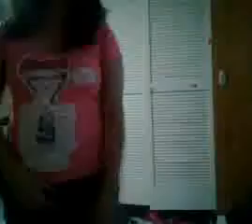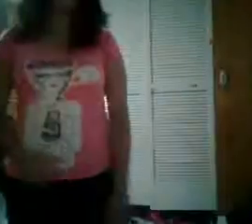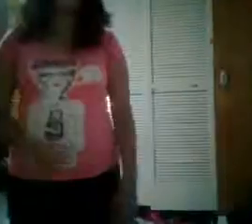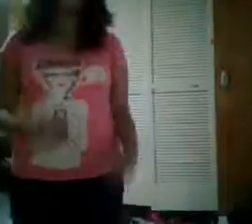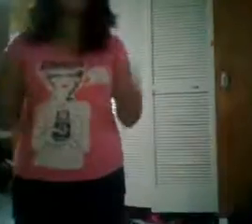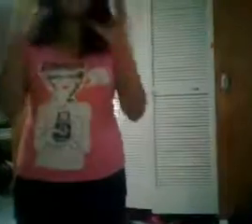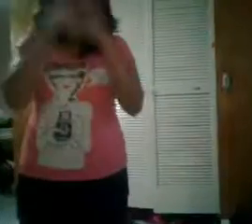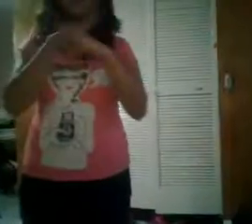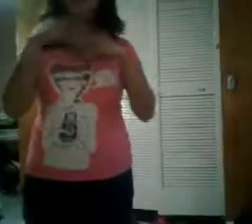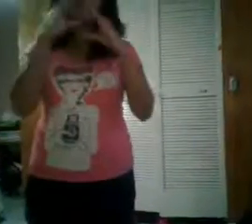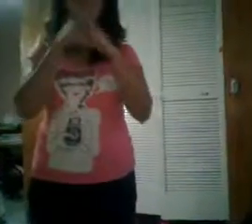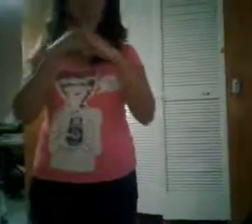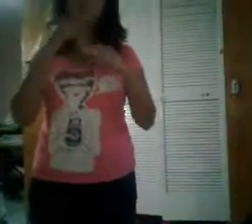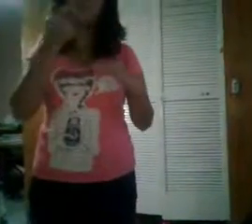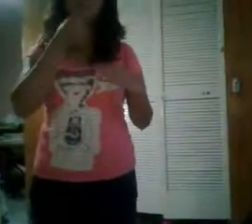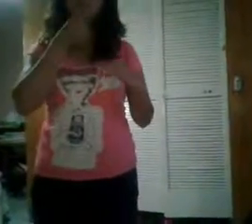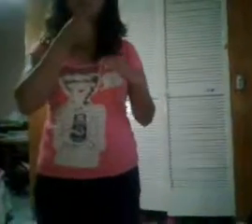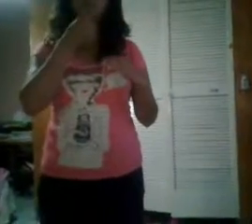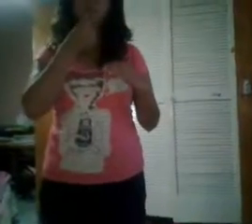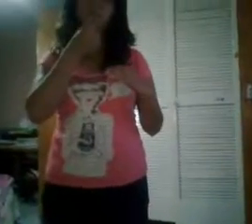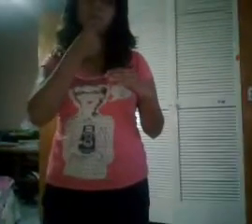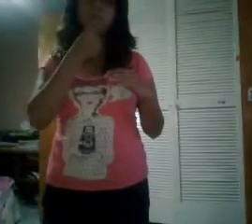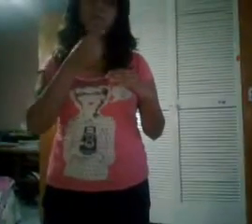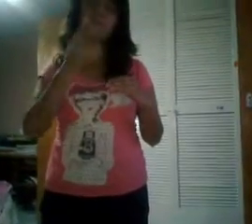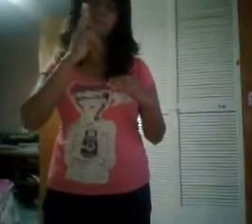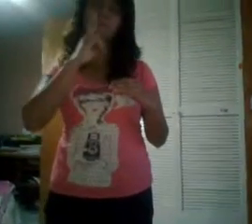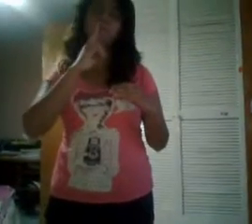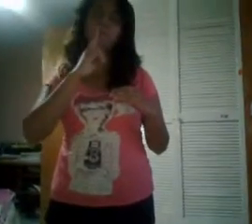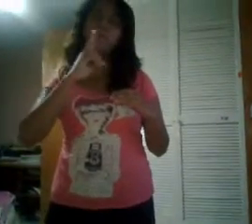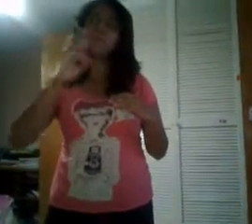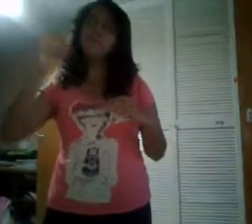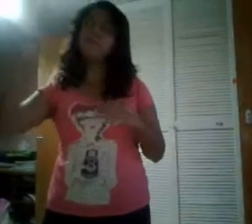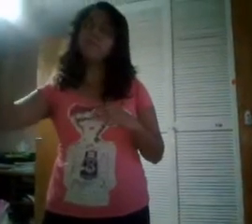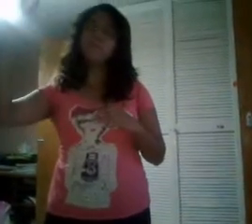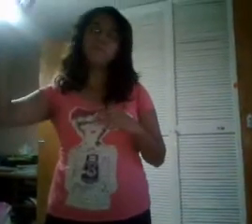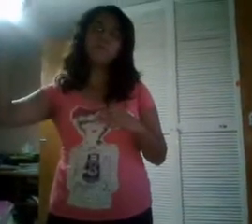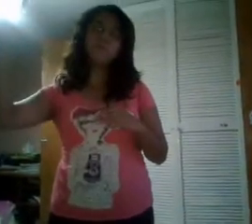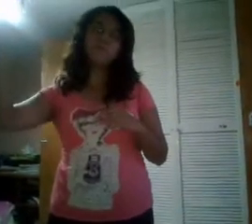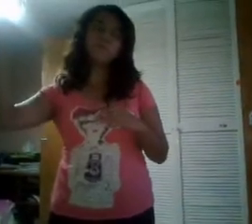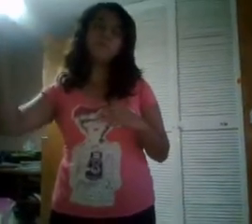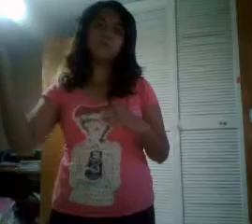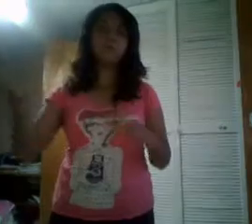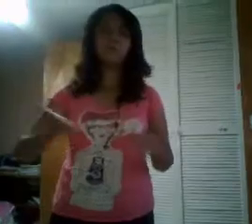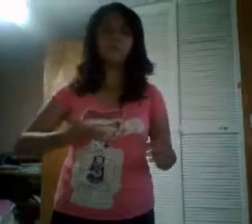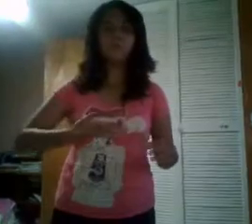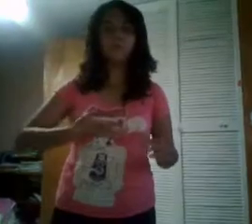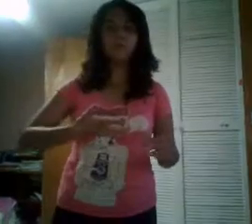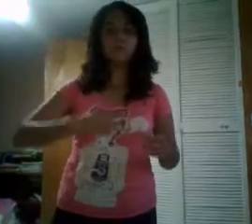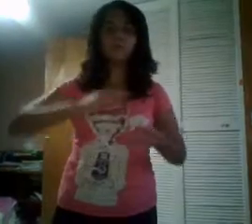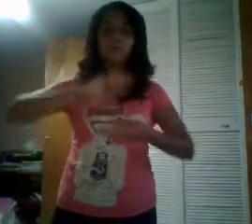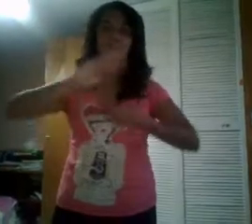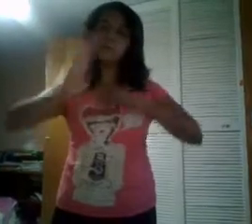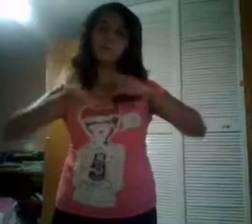Los niños que alentan amor, que alentan bien los escucharán,